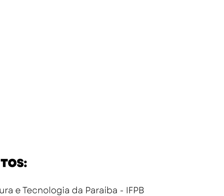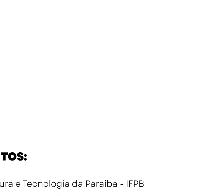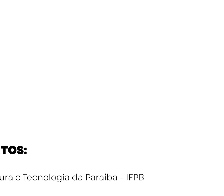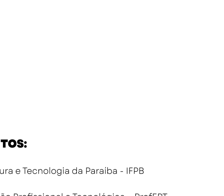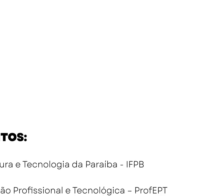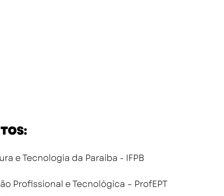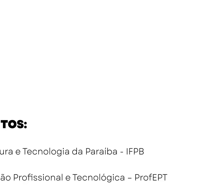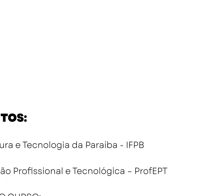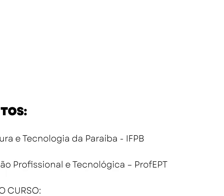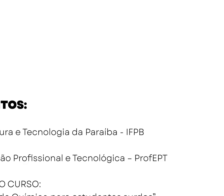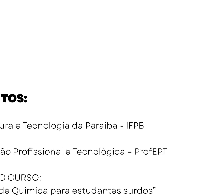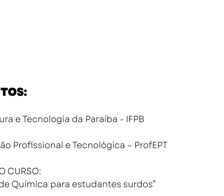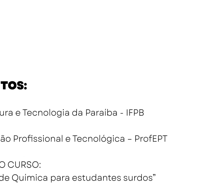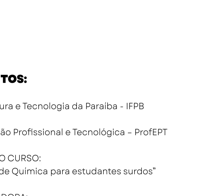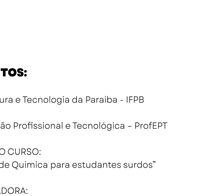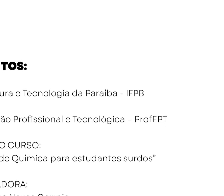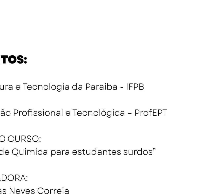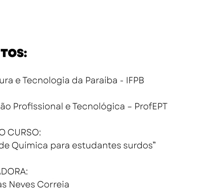E aí que é com Zami Tiba E aí